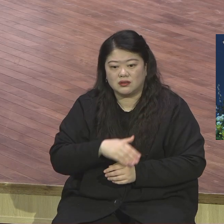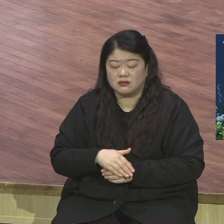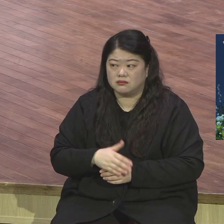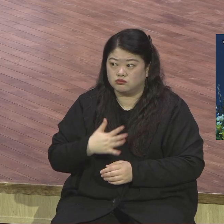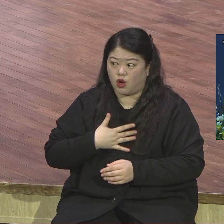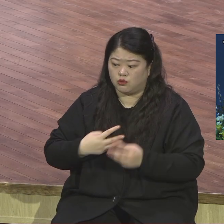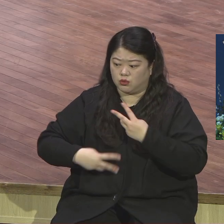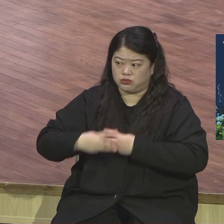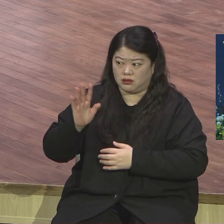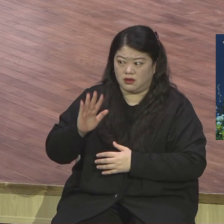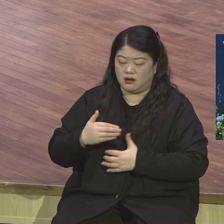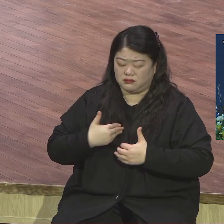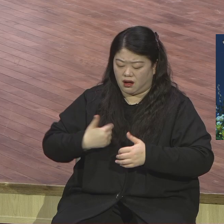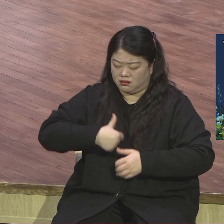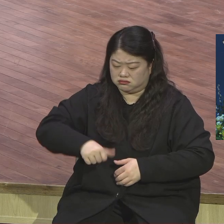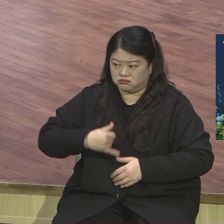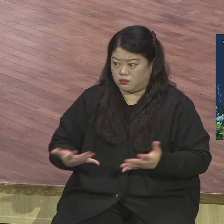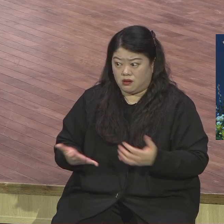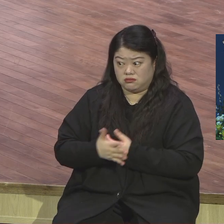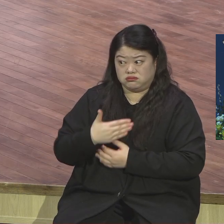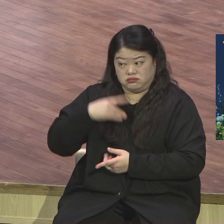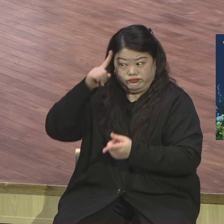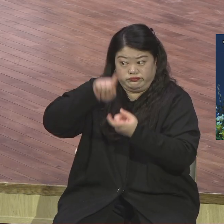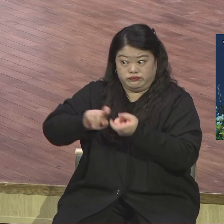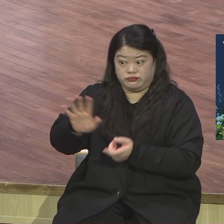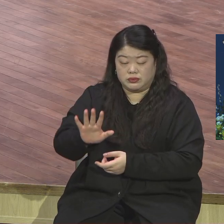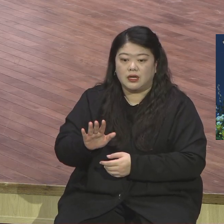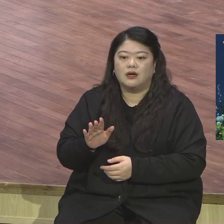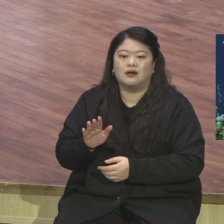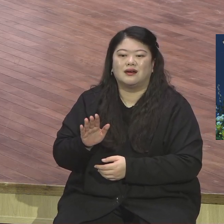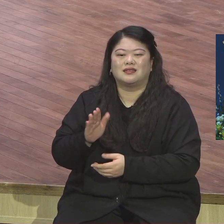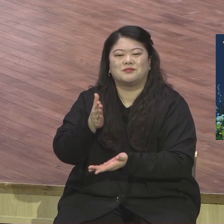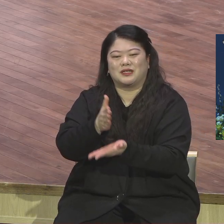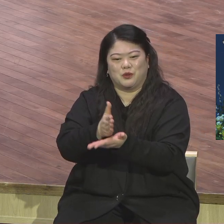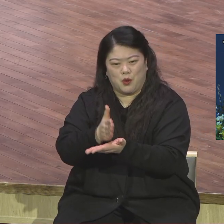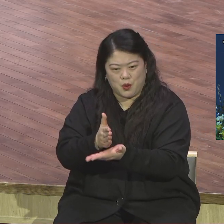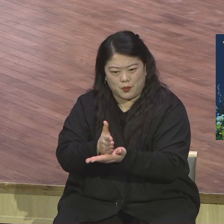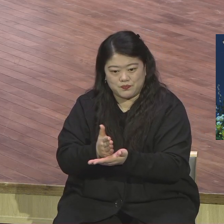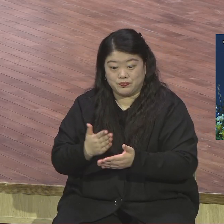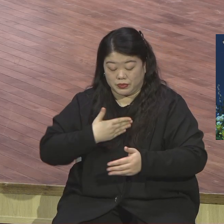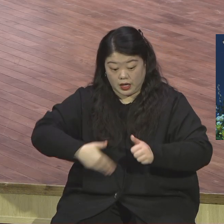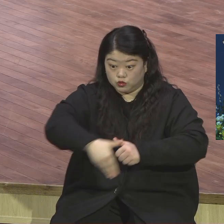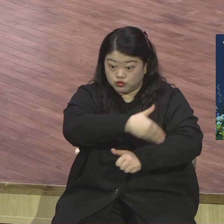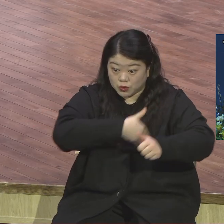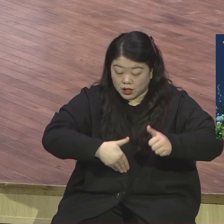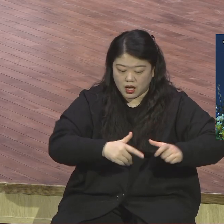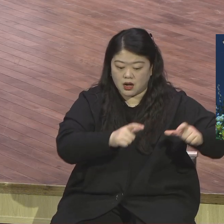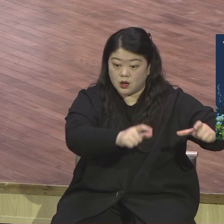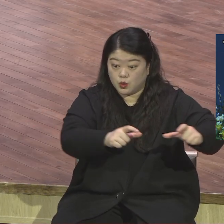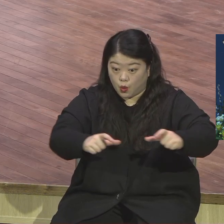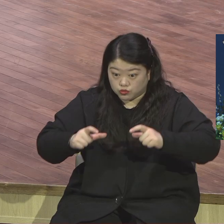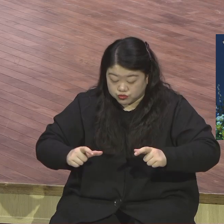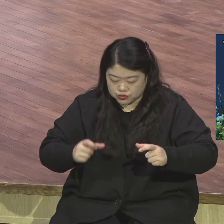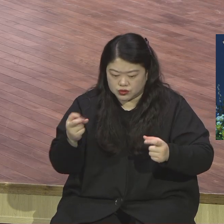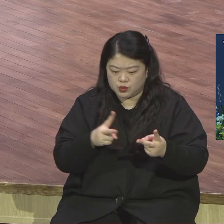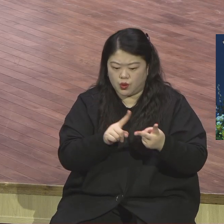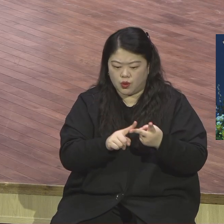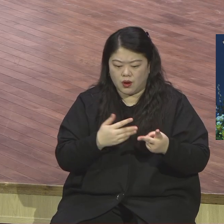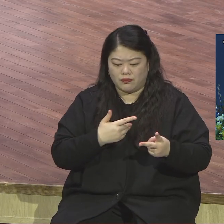비전을 가지고 나중 영광의 비전을 가지고 교구 각 기관 각 부서에서 cvdip의 은혁적 이